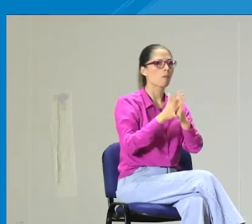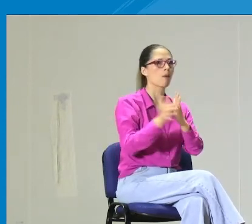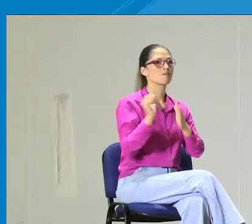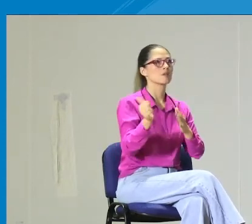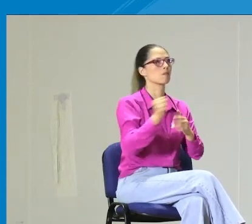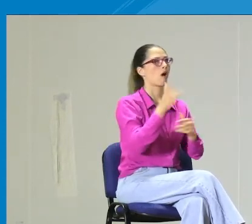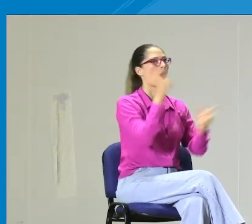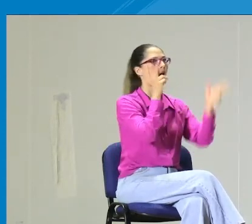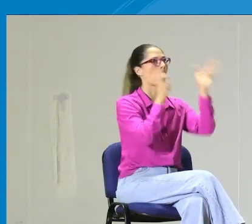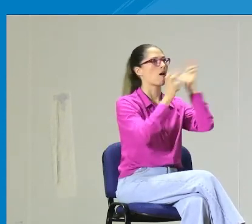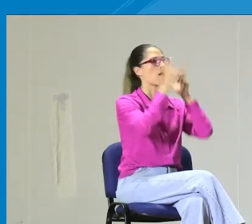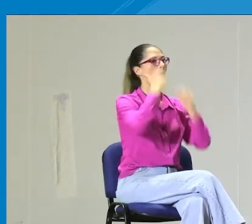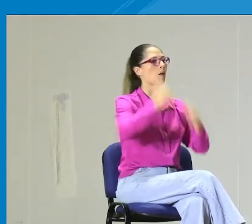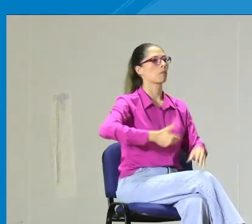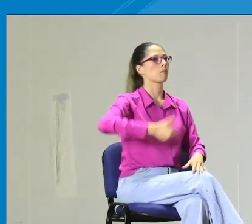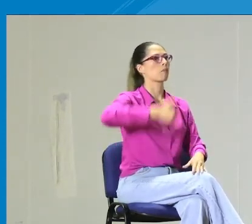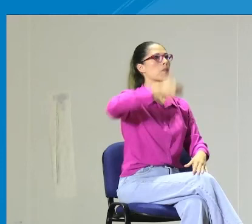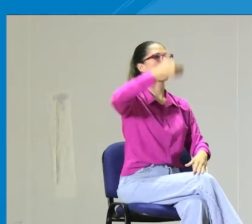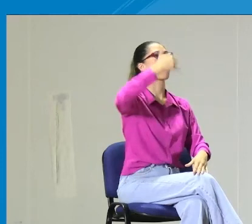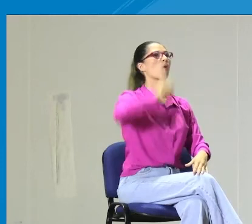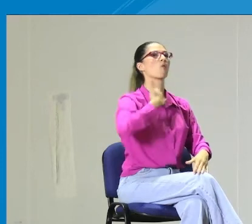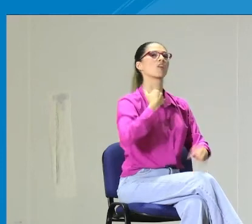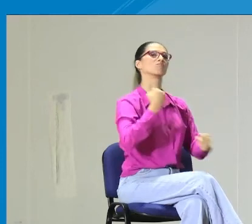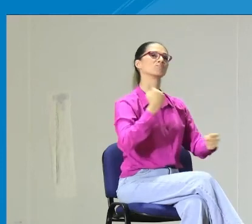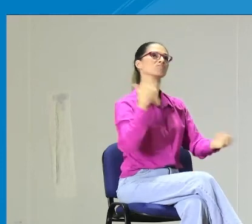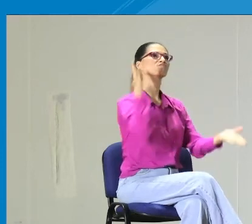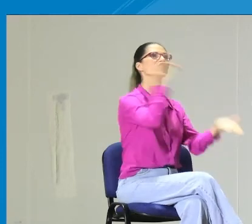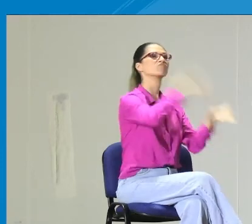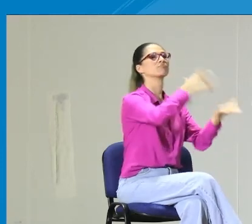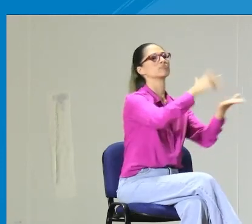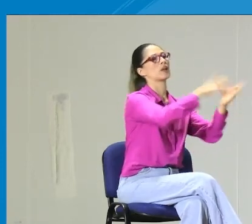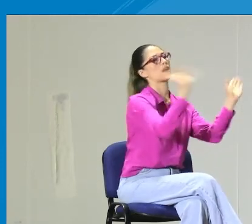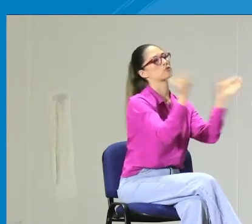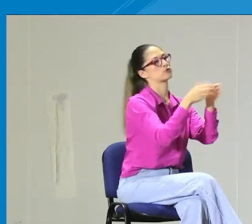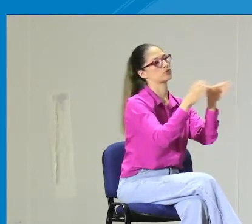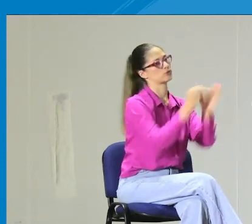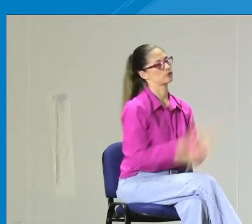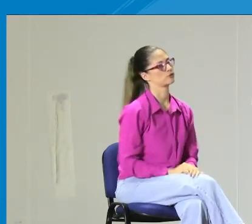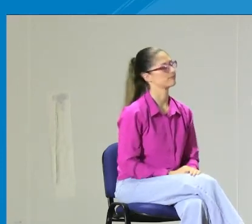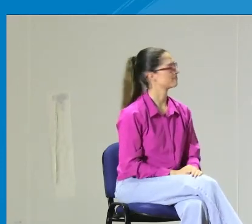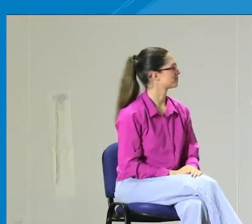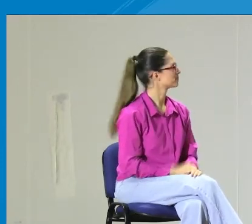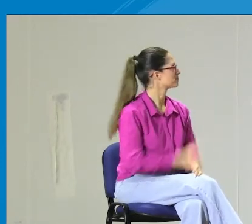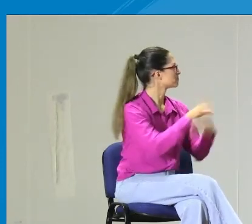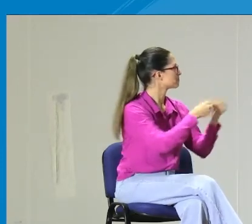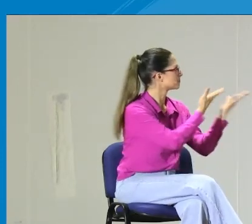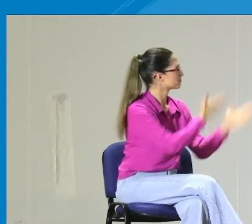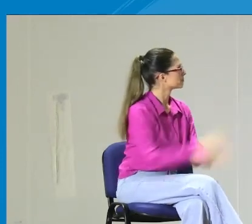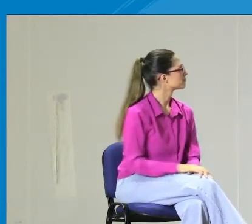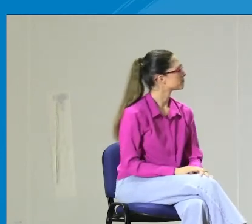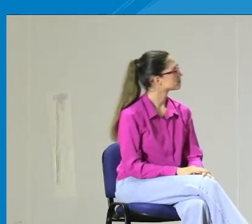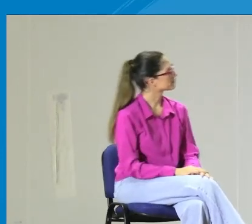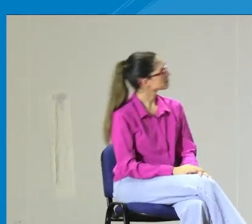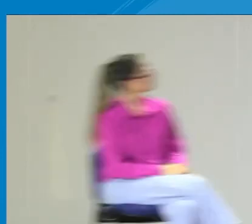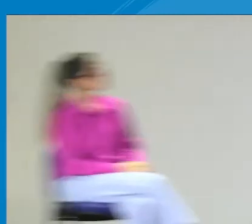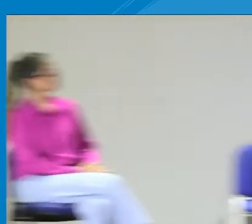ese bagaje histórico de los presidentes de las asociaciones. Esto, si lo perciben, pueden tener en un futuro una